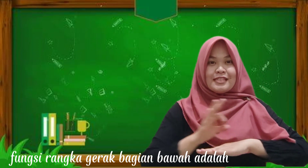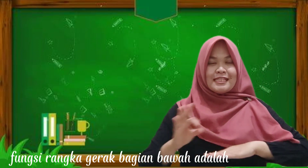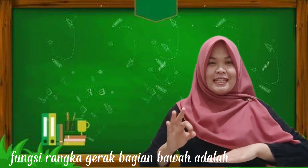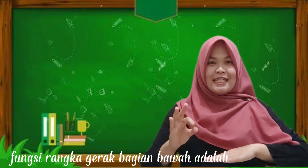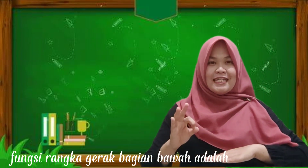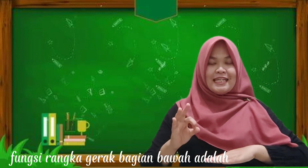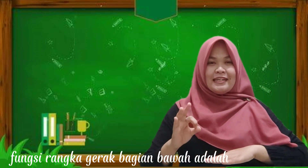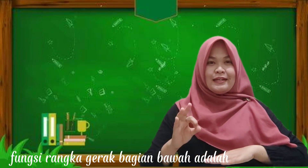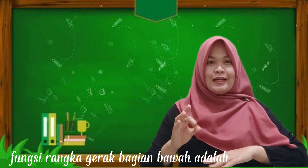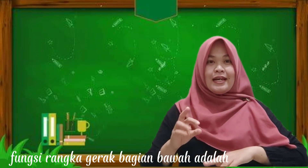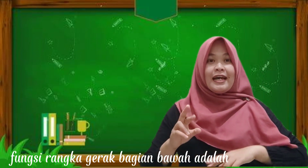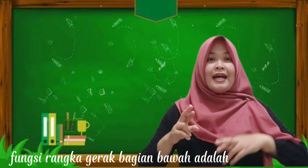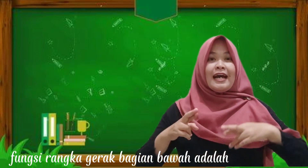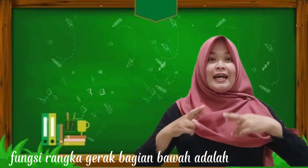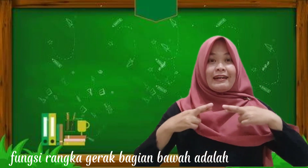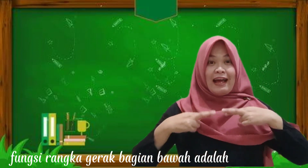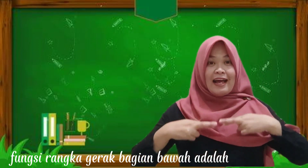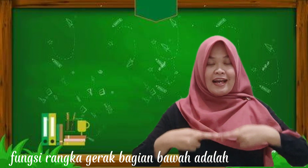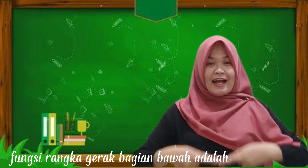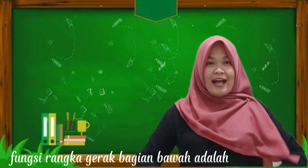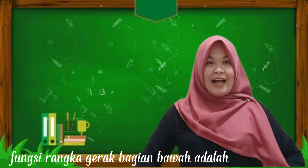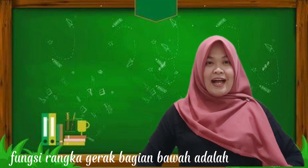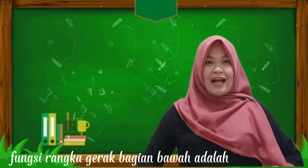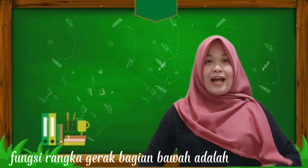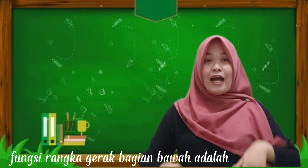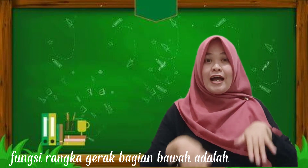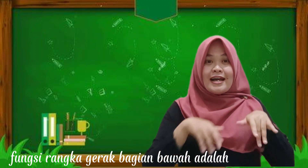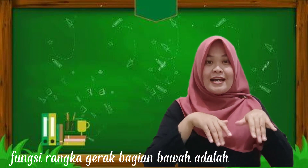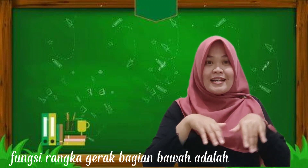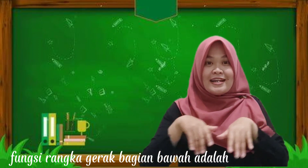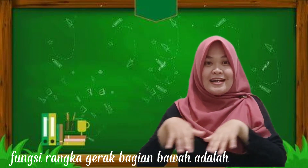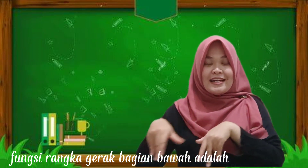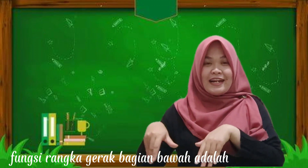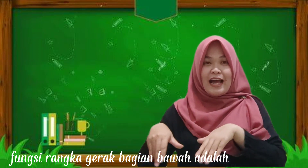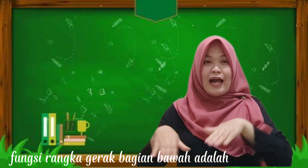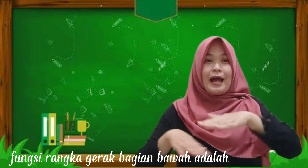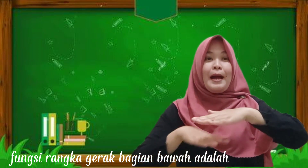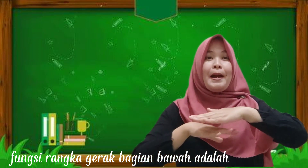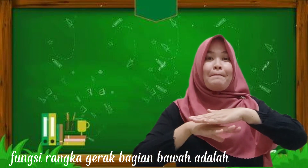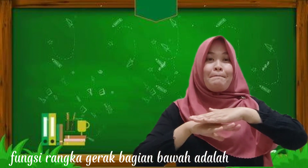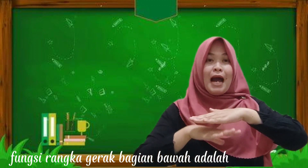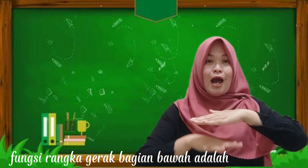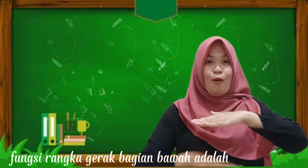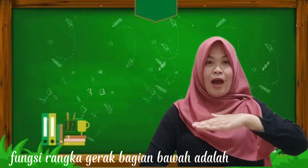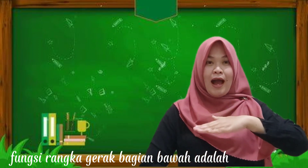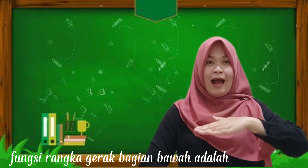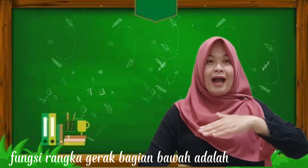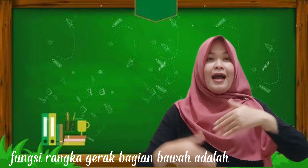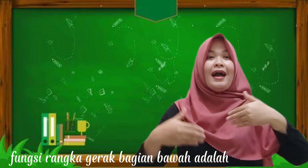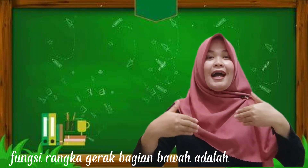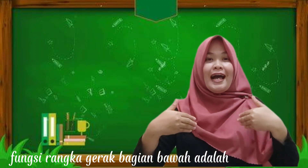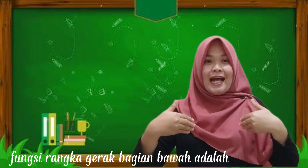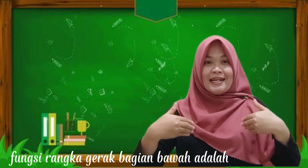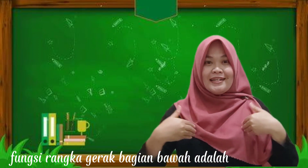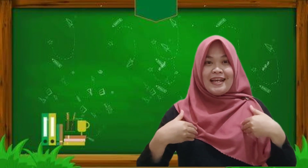Fungsi rangka gerak bawah adalah